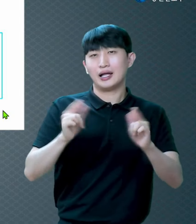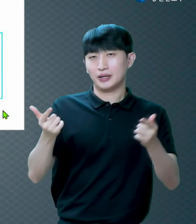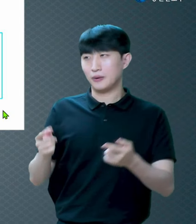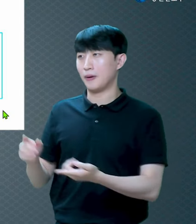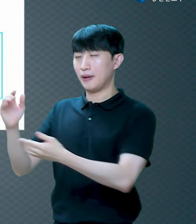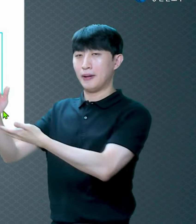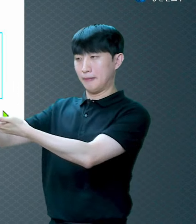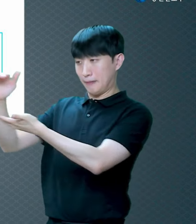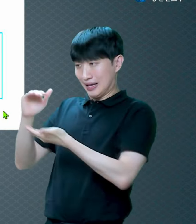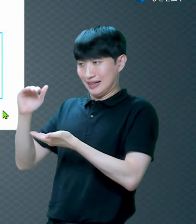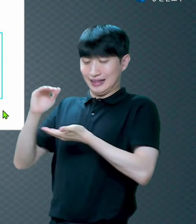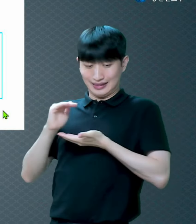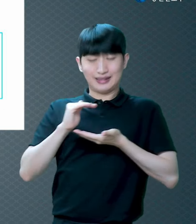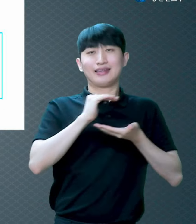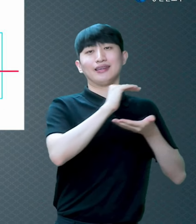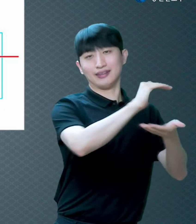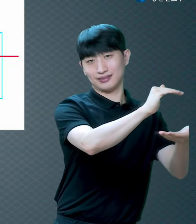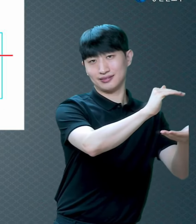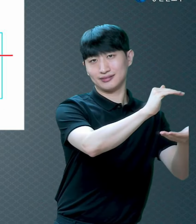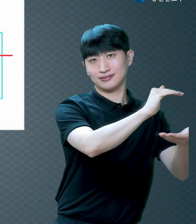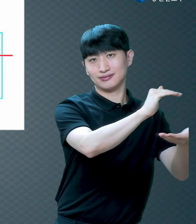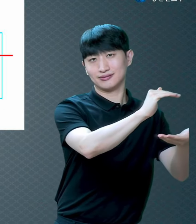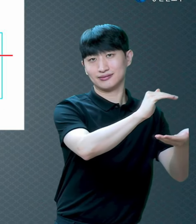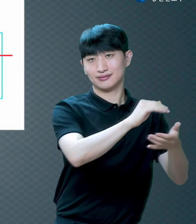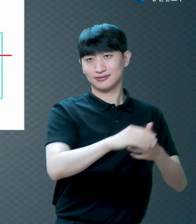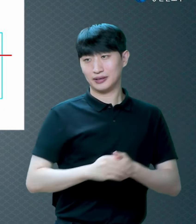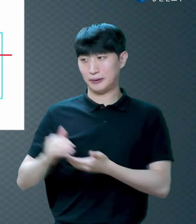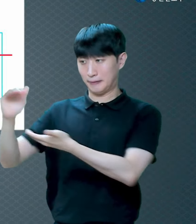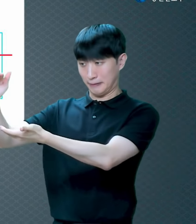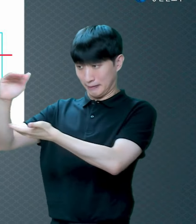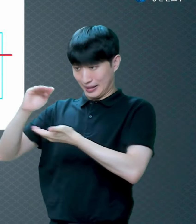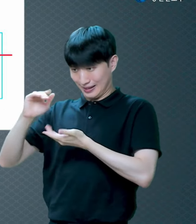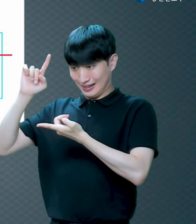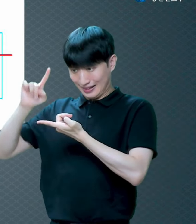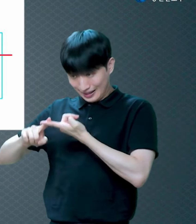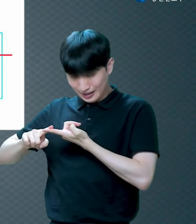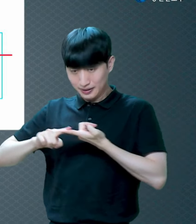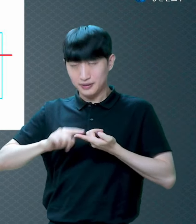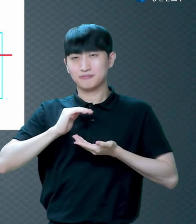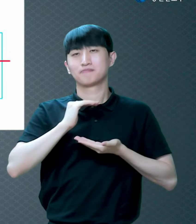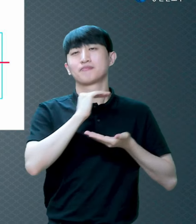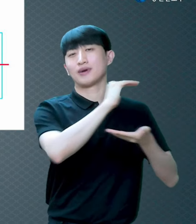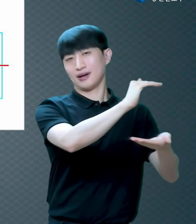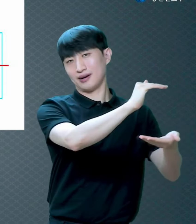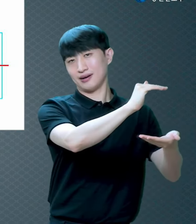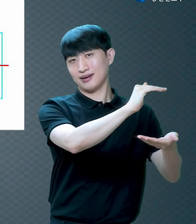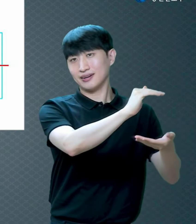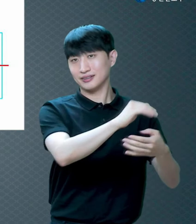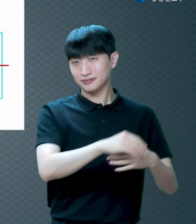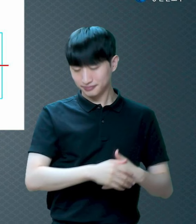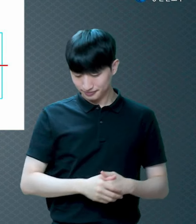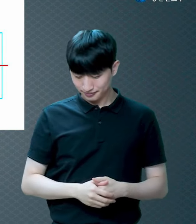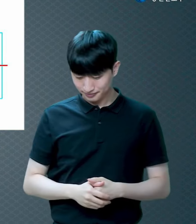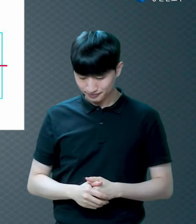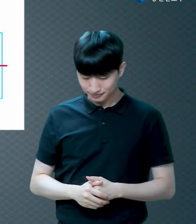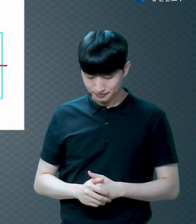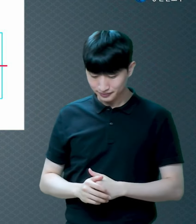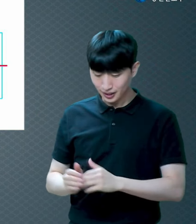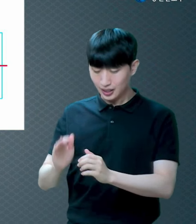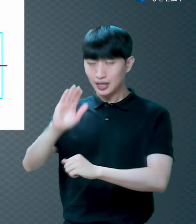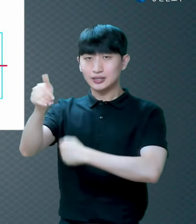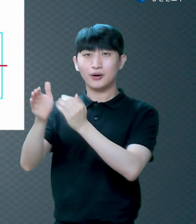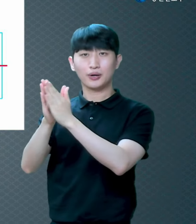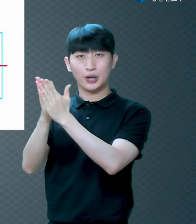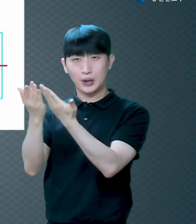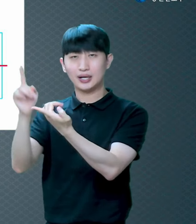성경대로 아주 중요하죠 그리스도께서 우리 죄를